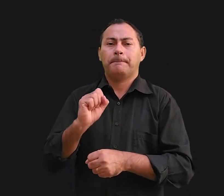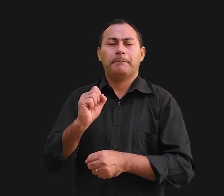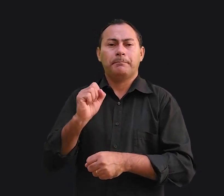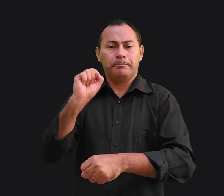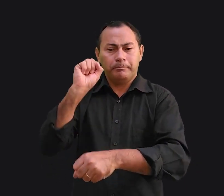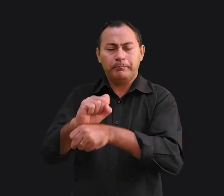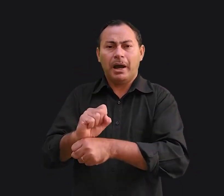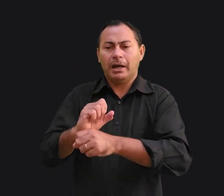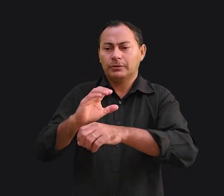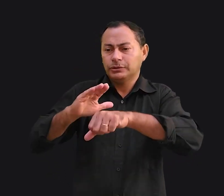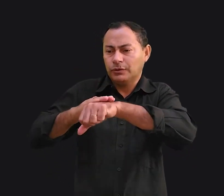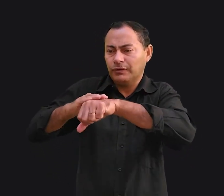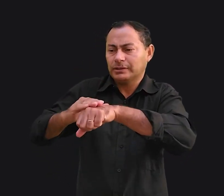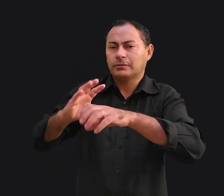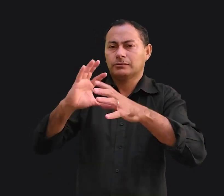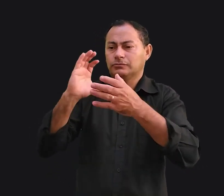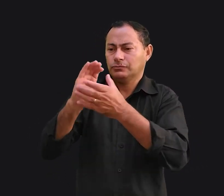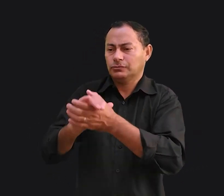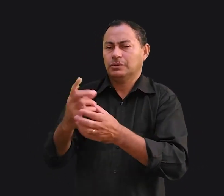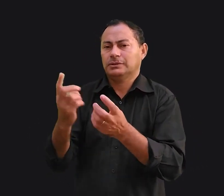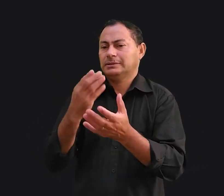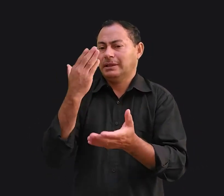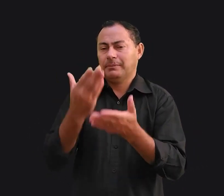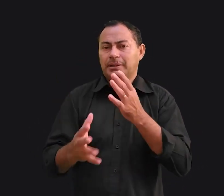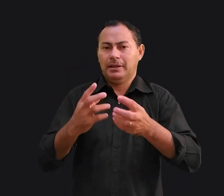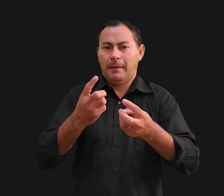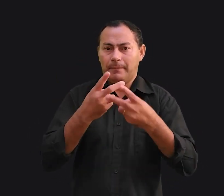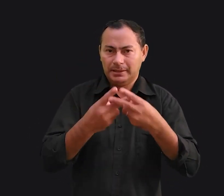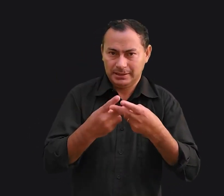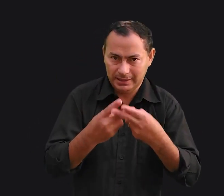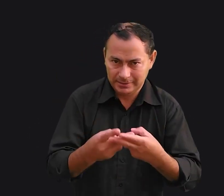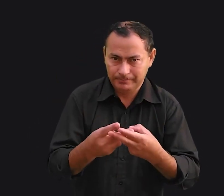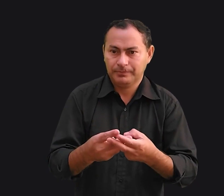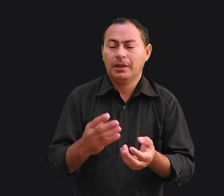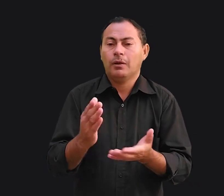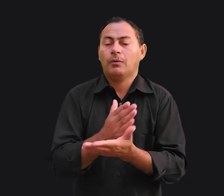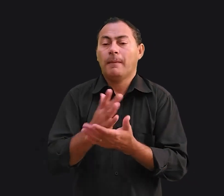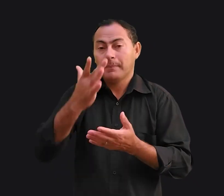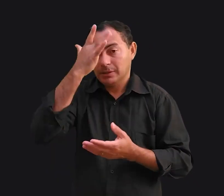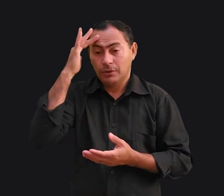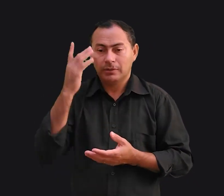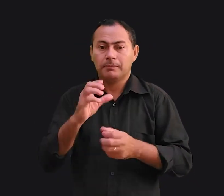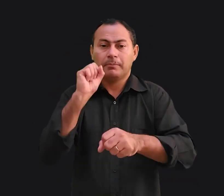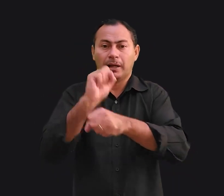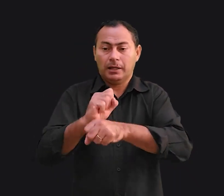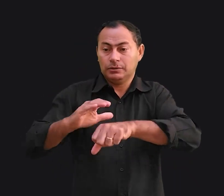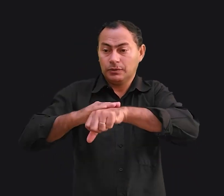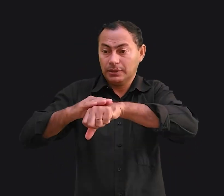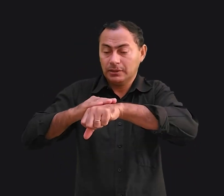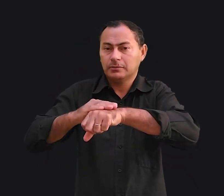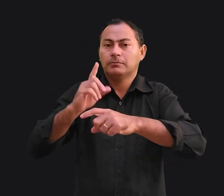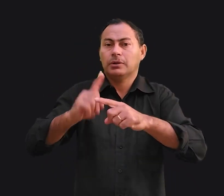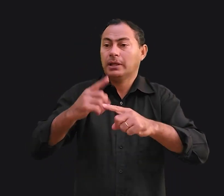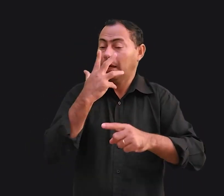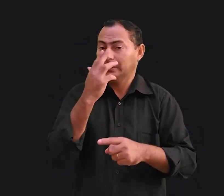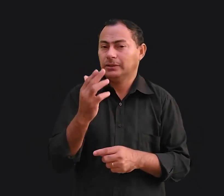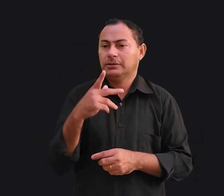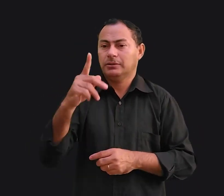comunicar com os seus parceiros sem perderem a paciência. Algumas pessoas pararam de conversar porque acharam que seus